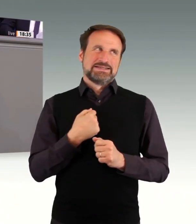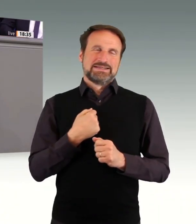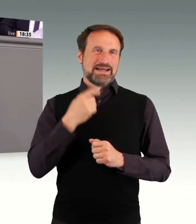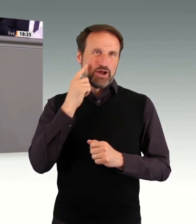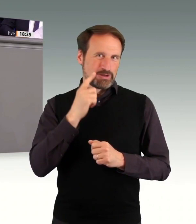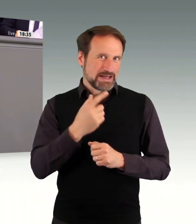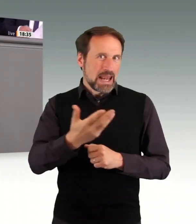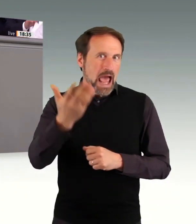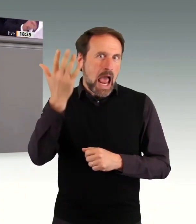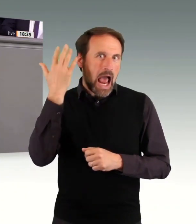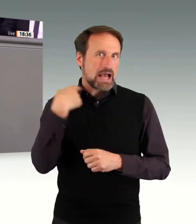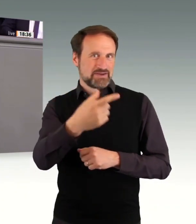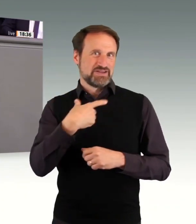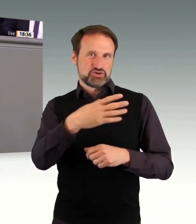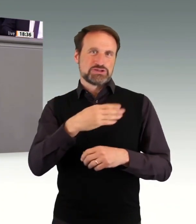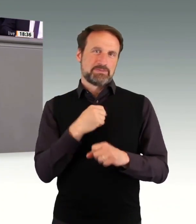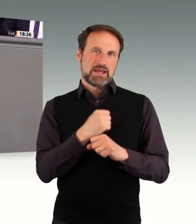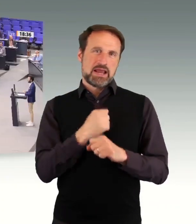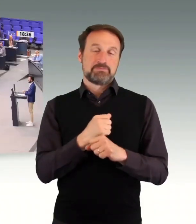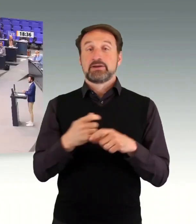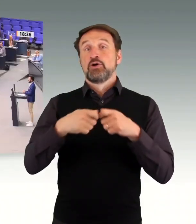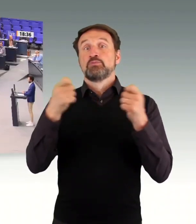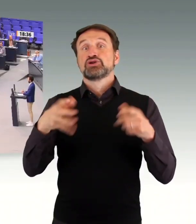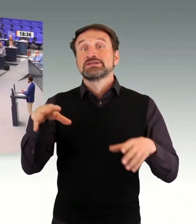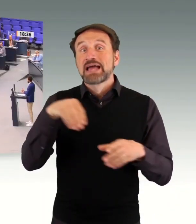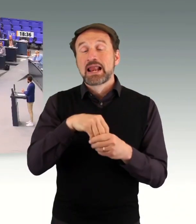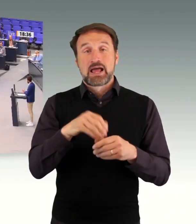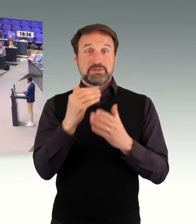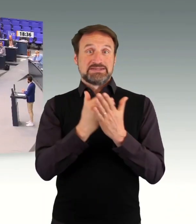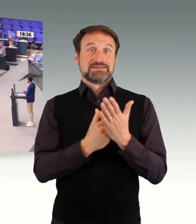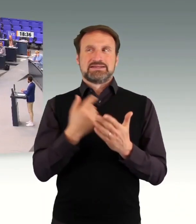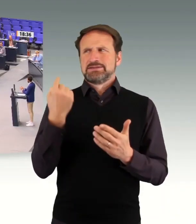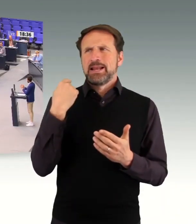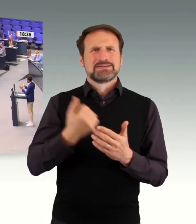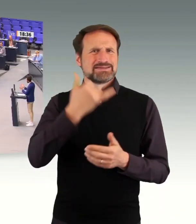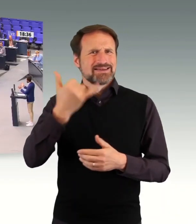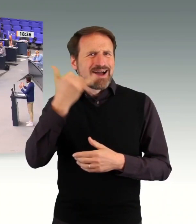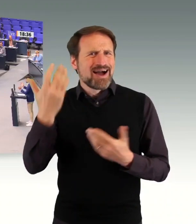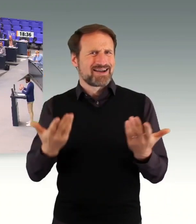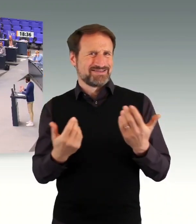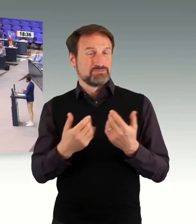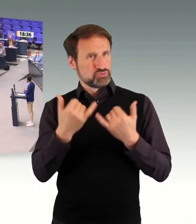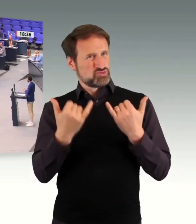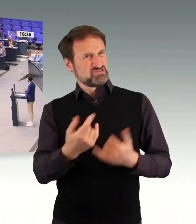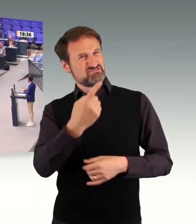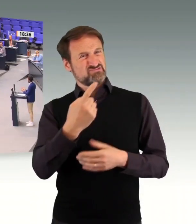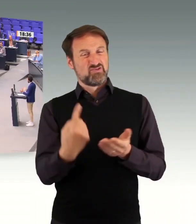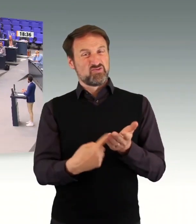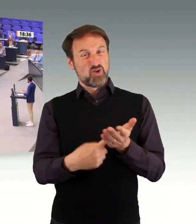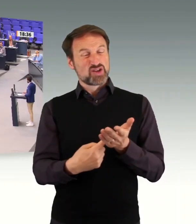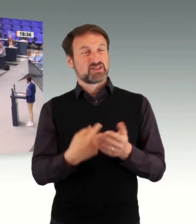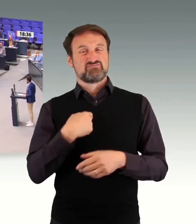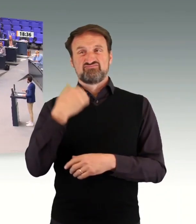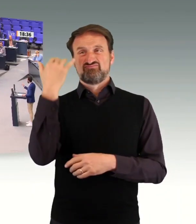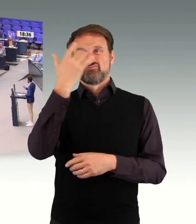Bundesteilhabegesetz, ich denke an die letzten Jahre. Da fordern Sie jetzt Dinge, wo man sich dann doch so ziemlich wundert, warum das